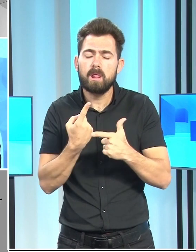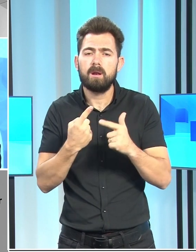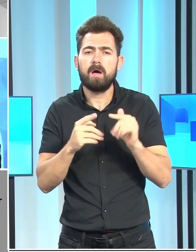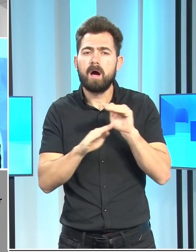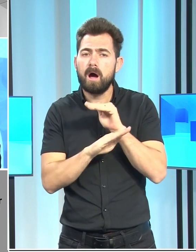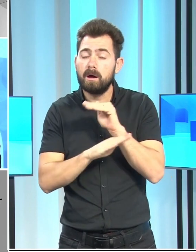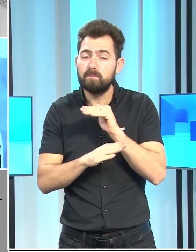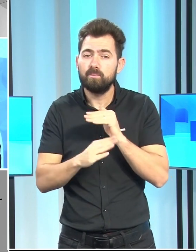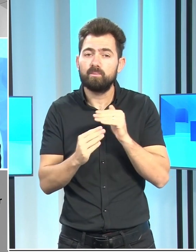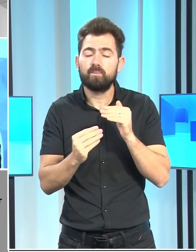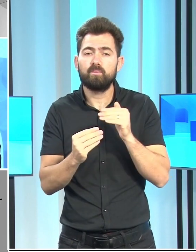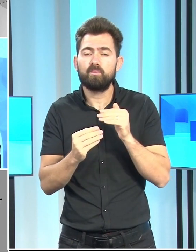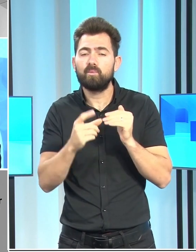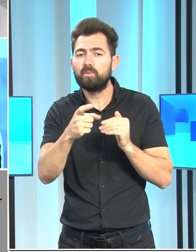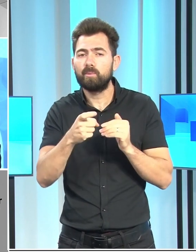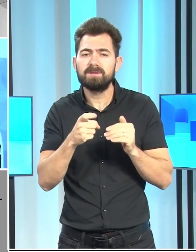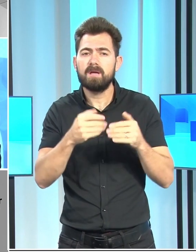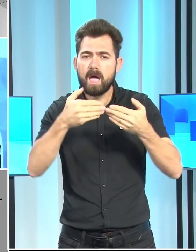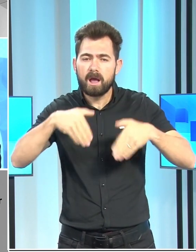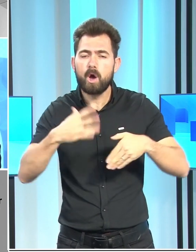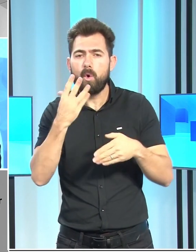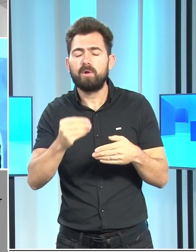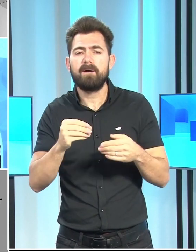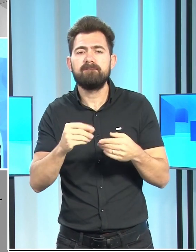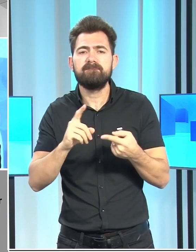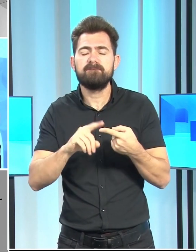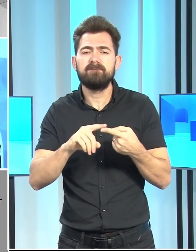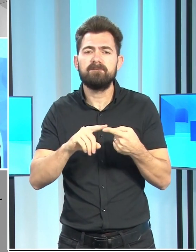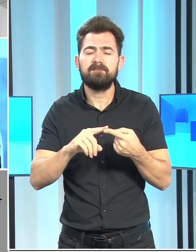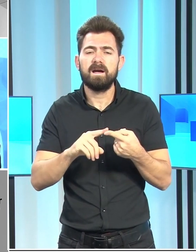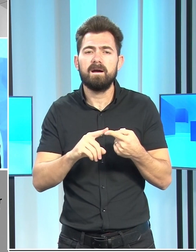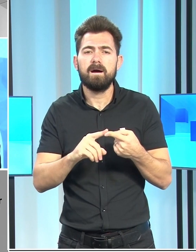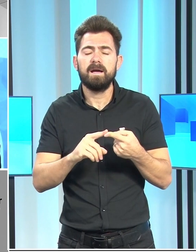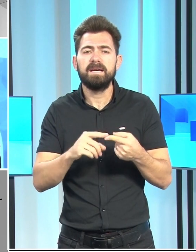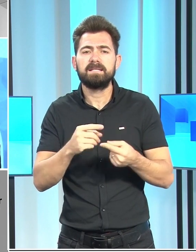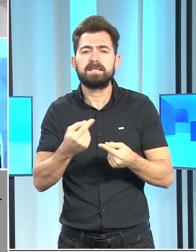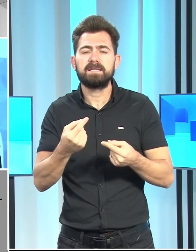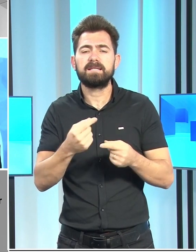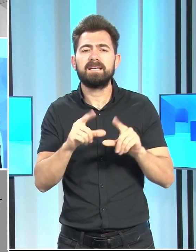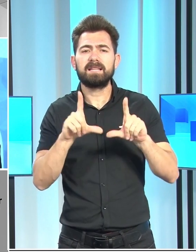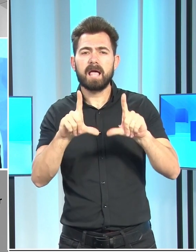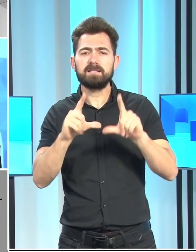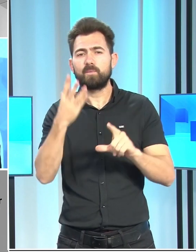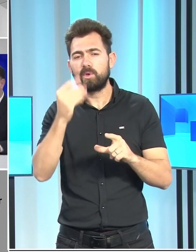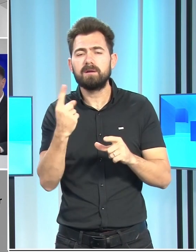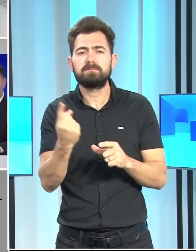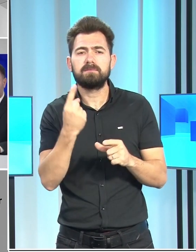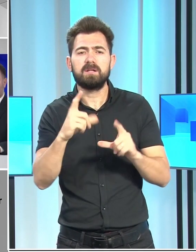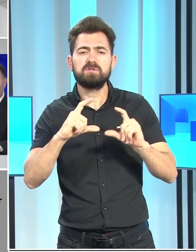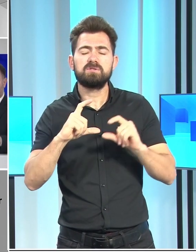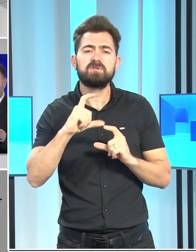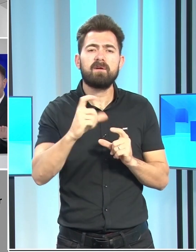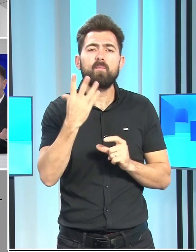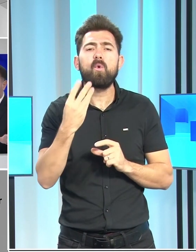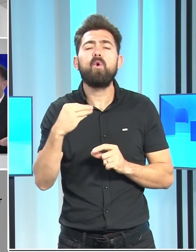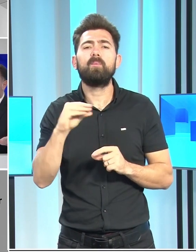bulmasını engelleyen, günün koşullarına ve ihtiyaçlara cevap vermeyen eski yasanın düzenlenmesinin